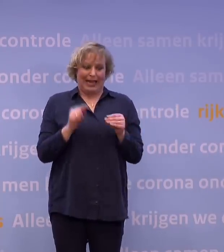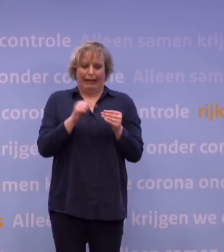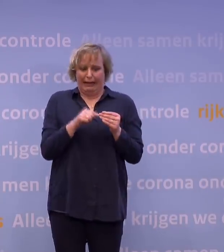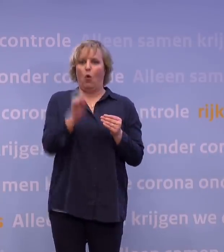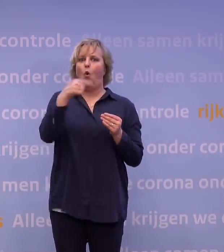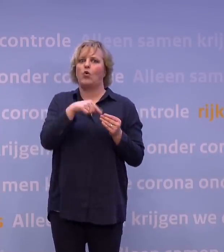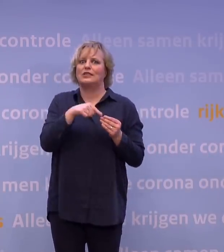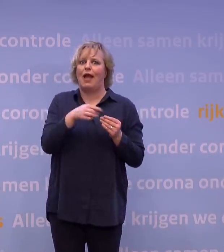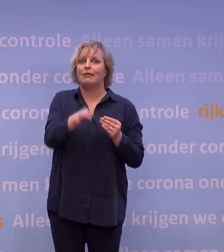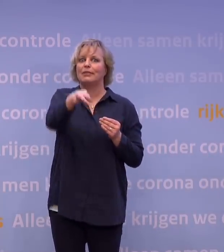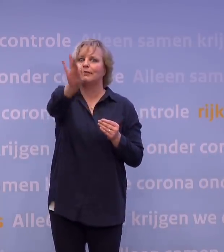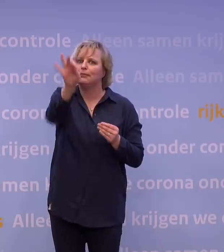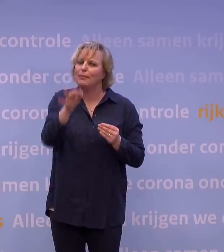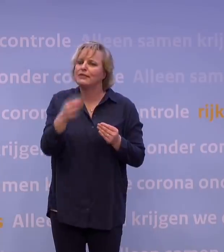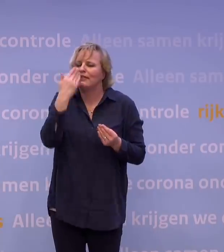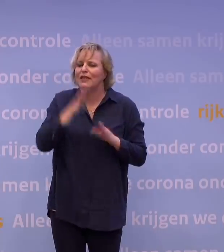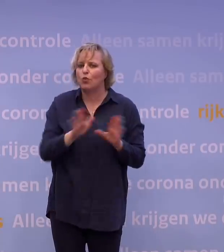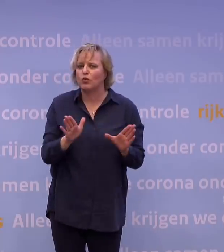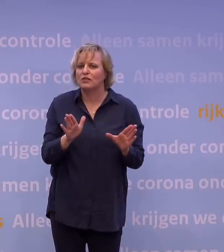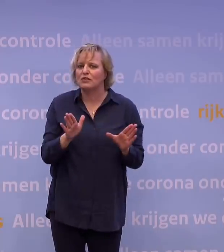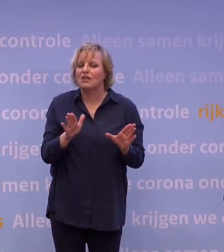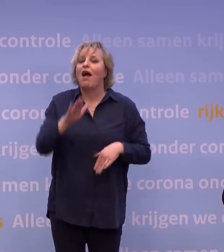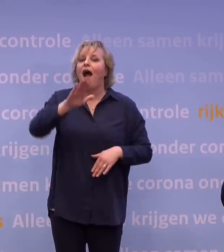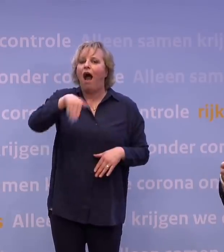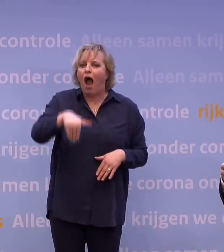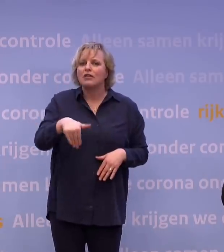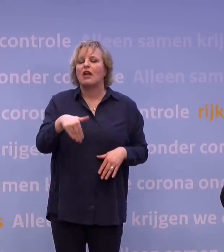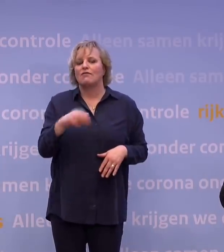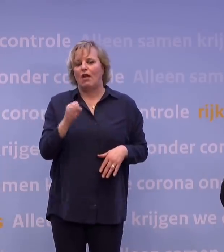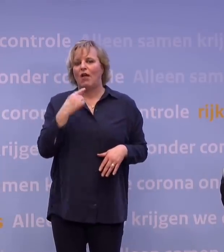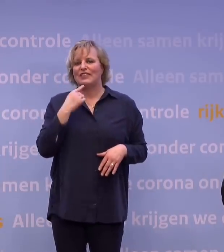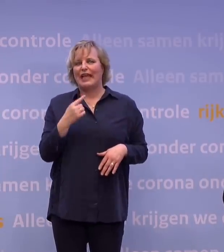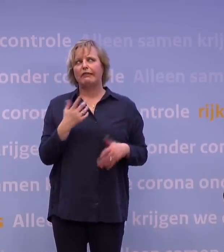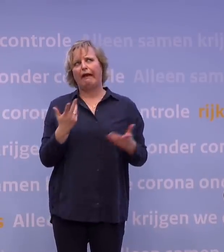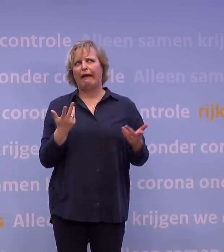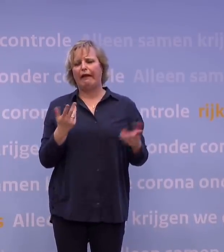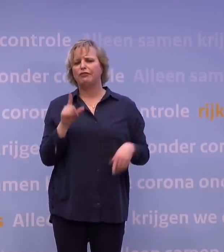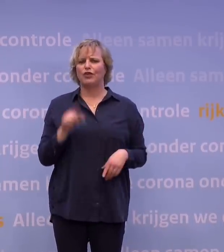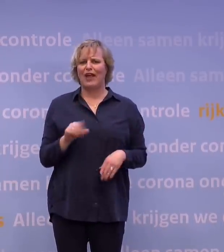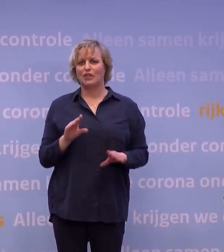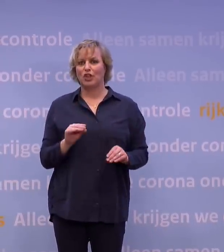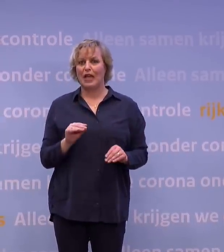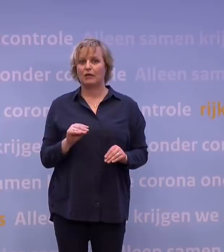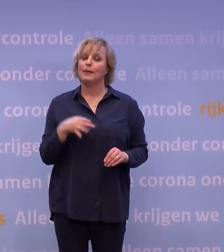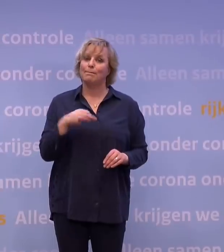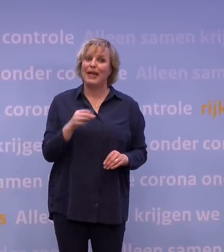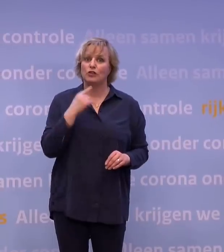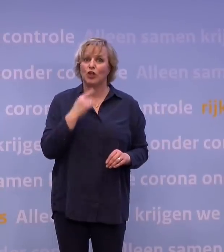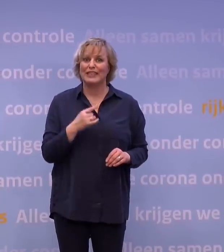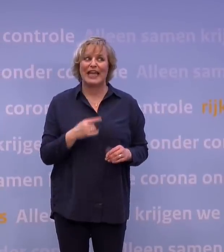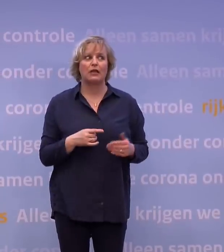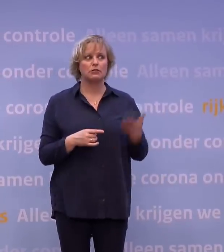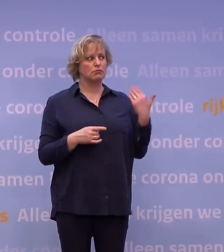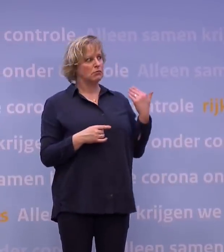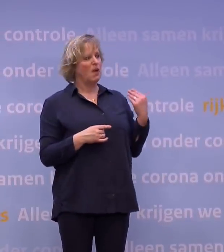gekregen. Dat is het ingewikkelde altijd achteraf. Achteraf kun je wel zeggen, het was too little too late, maar achteraf kun je nooit zeggen, je hebt toen iets te veel gedaan, want we hadden het misschien ook